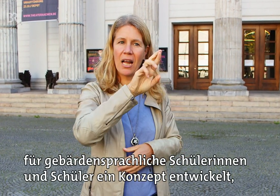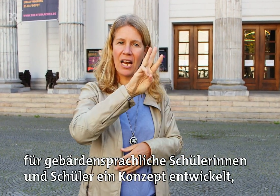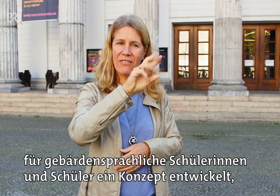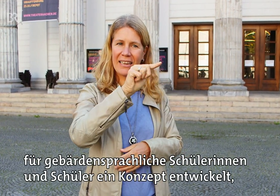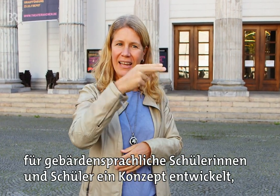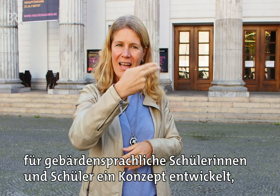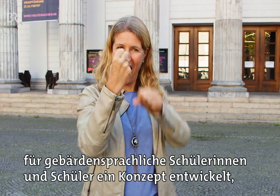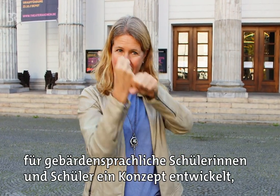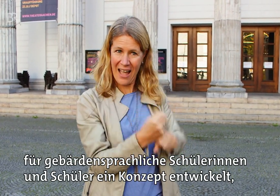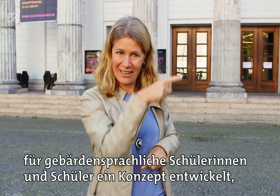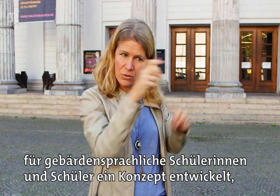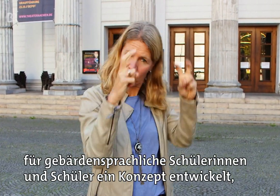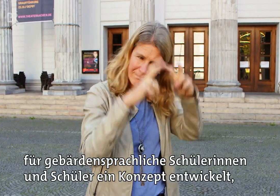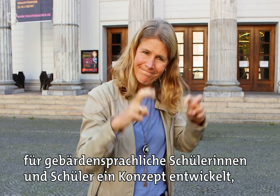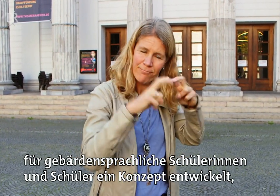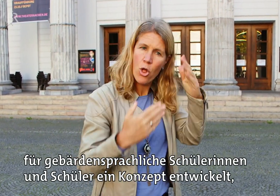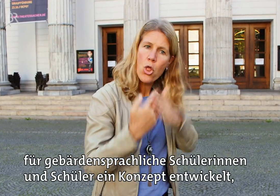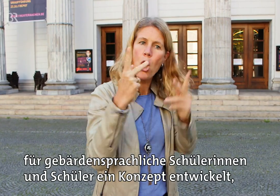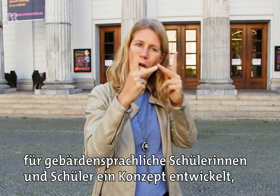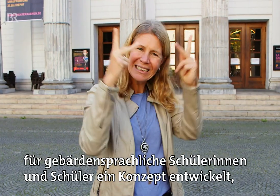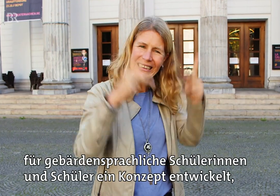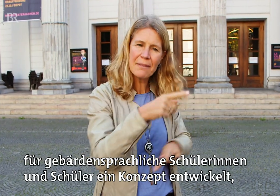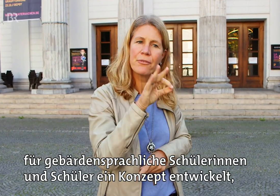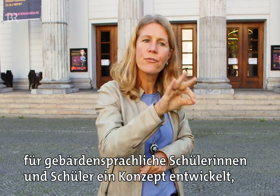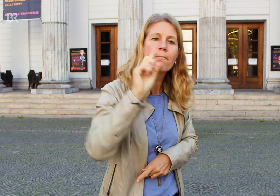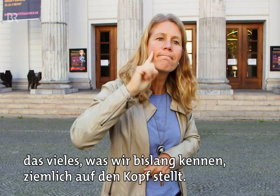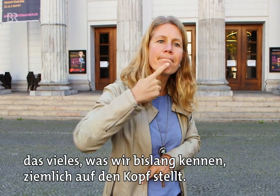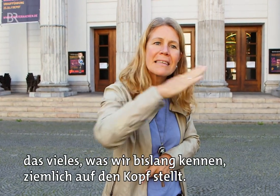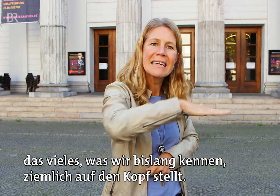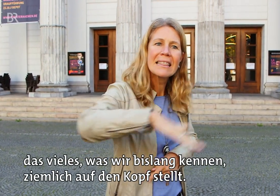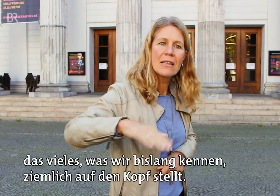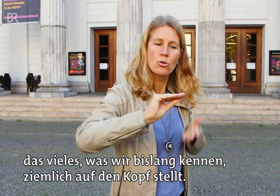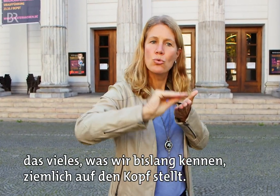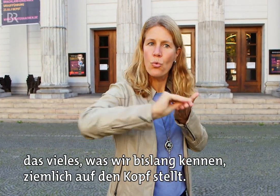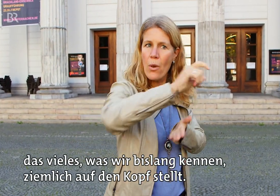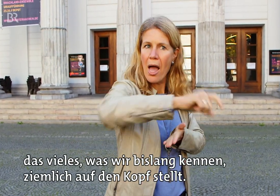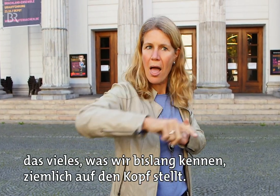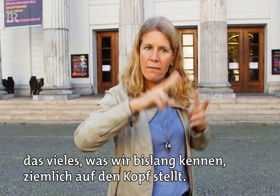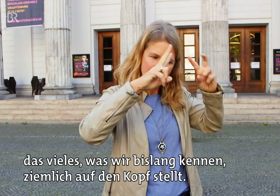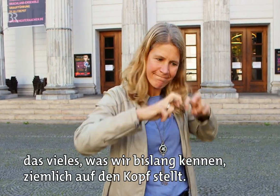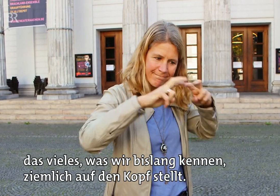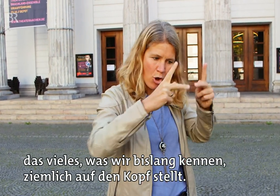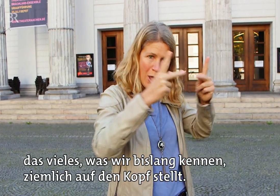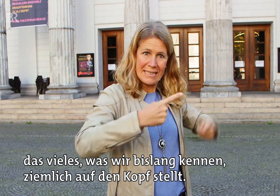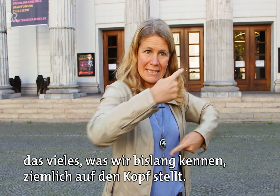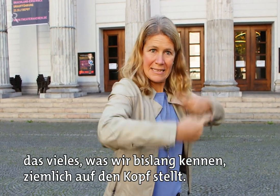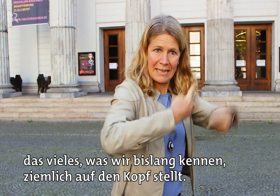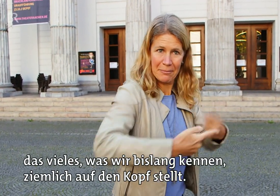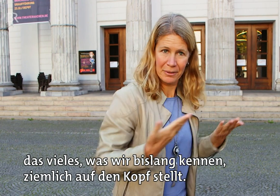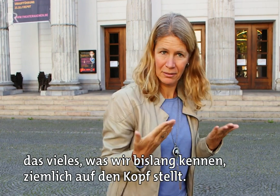für gebärdensprachliche Schülerinnen und Schüler ein Konzept entwickelt, das vieles, was wir bislang kennen, ziemlich auf den